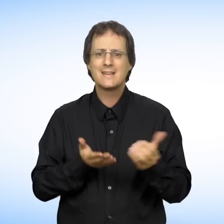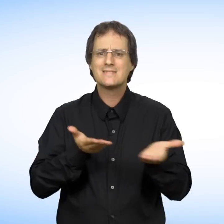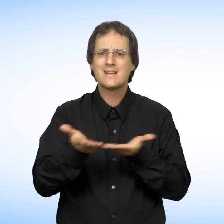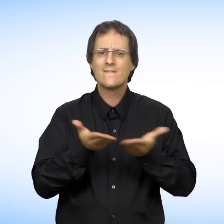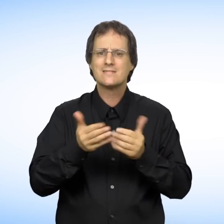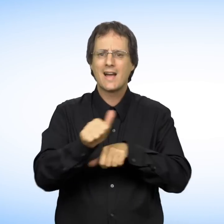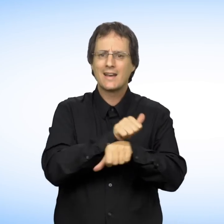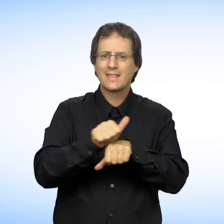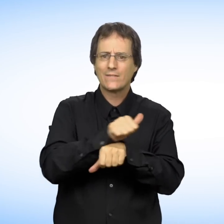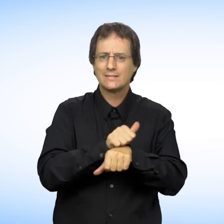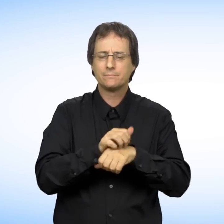Services et activités